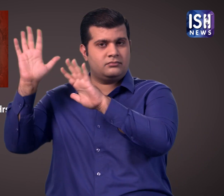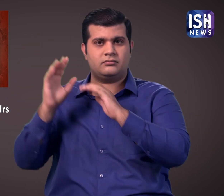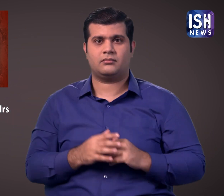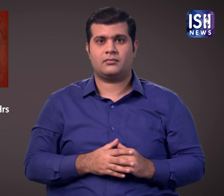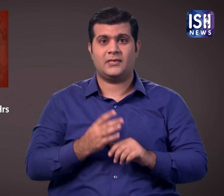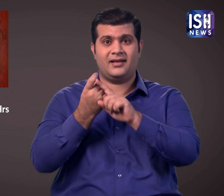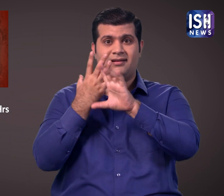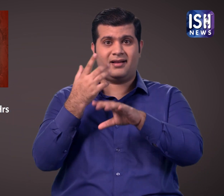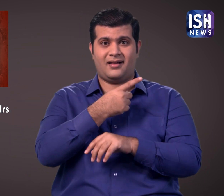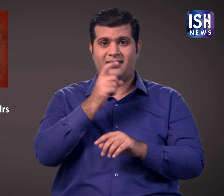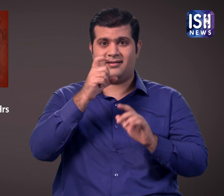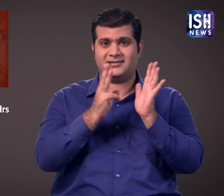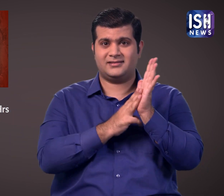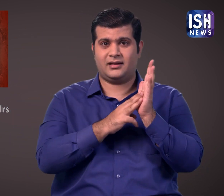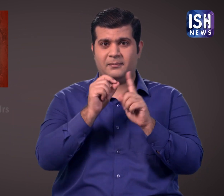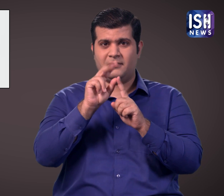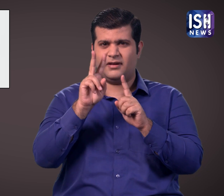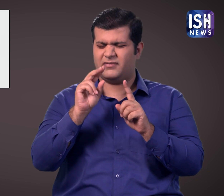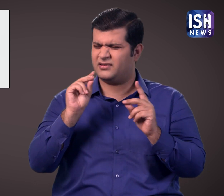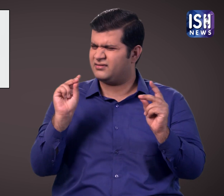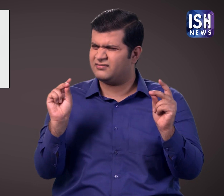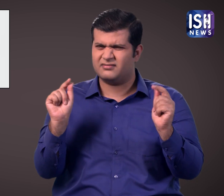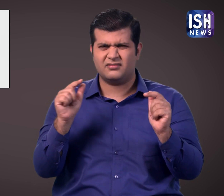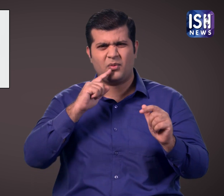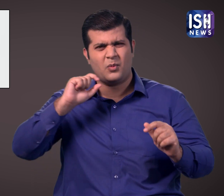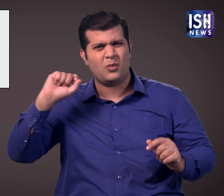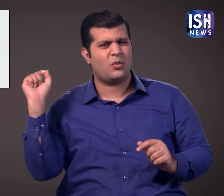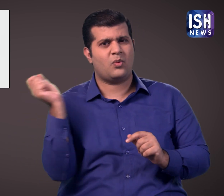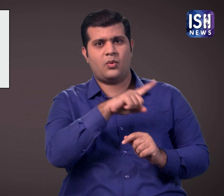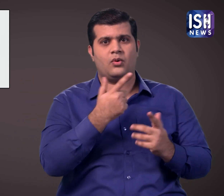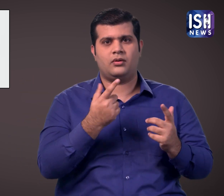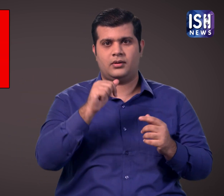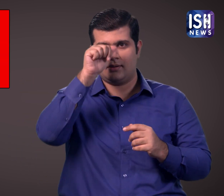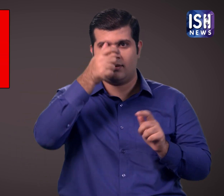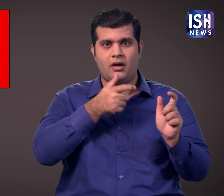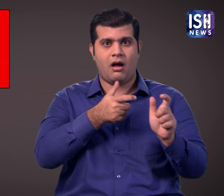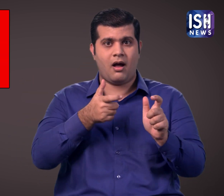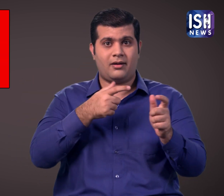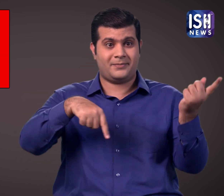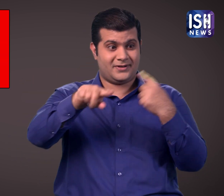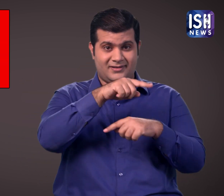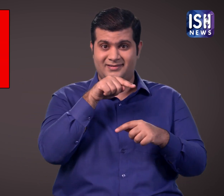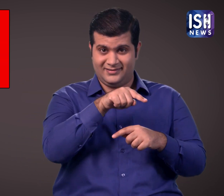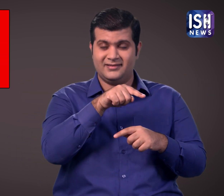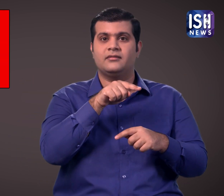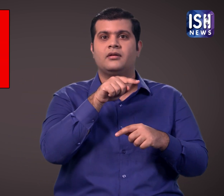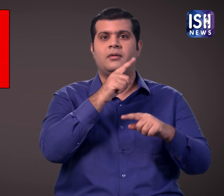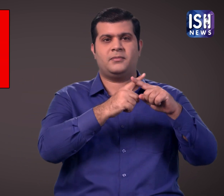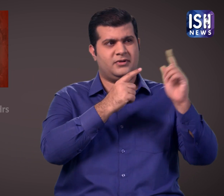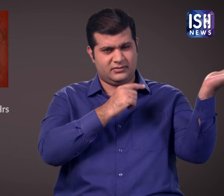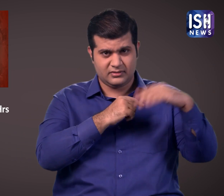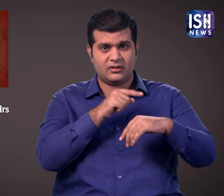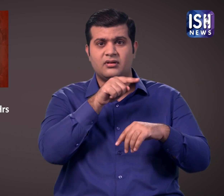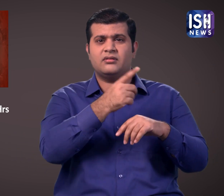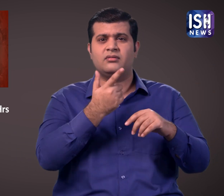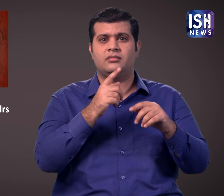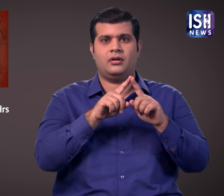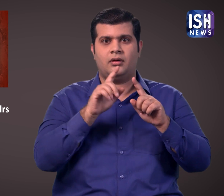इस वज़े से हेलिकॉप्टर को वापस लोटना पड़ा तभी केरल के मुख्यमंत्री पिनर्याई विजयन नहस्तक्षिप किया और भारतिय